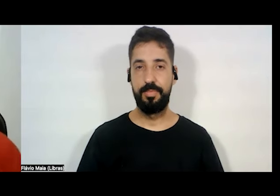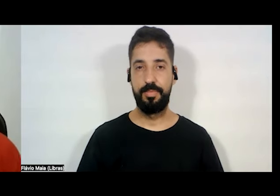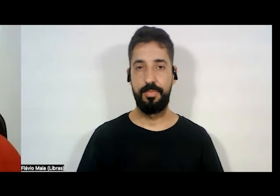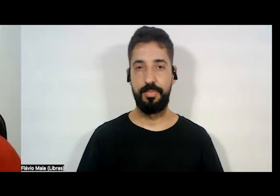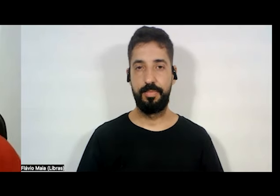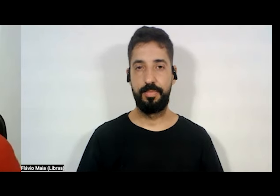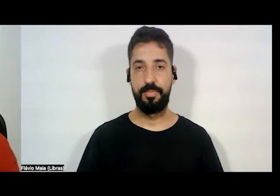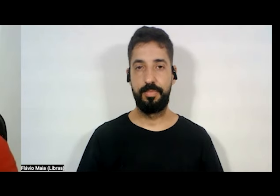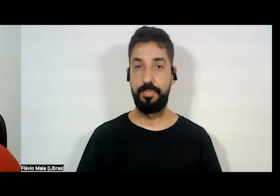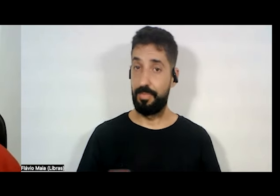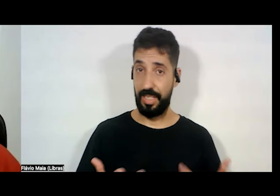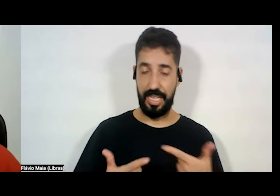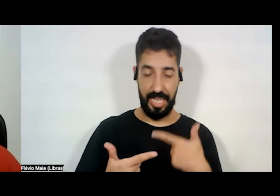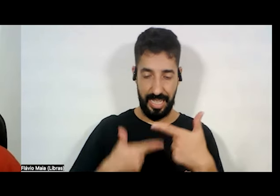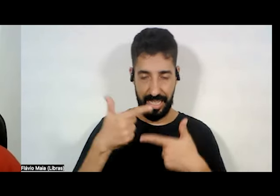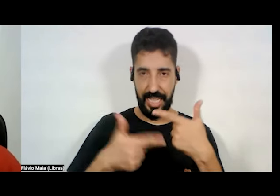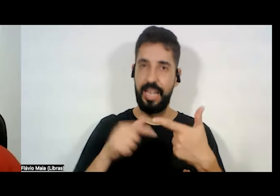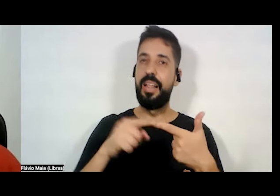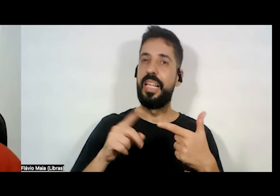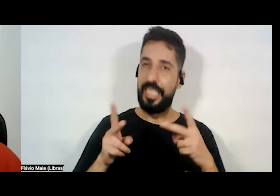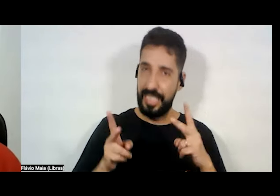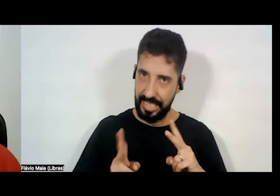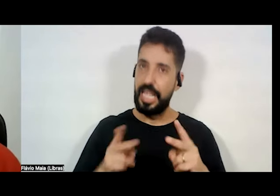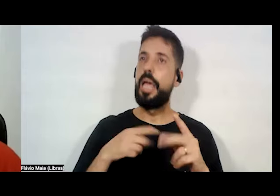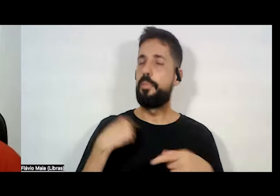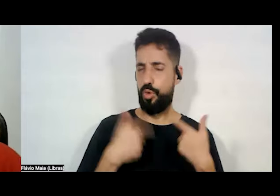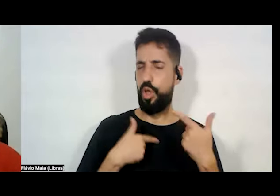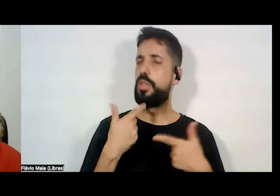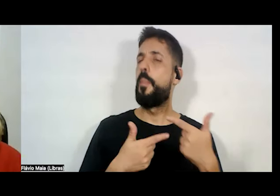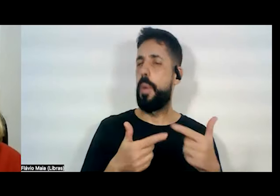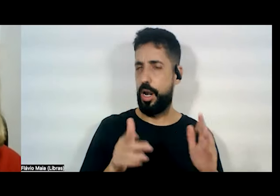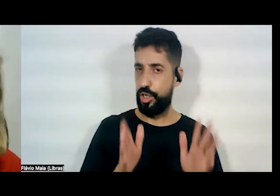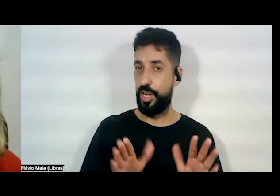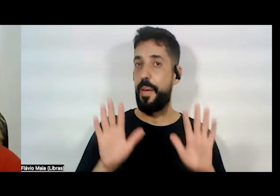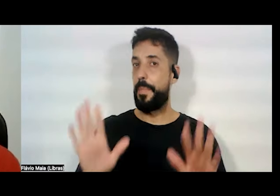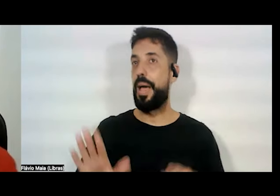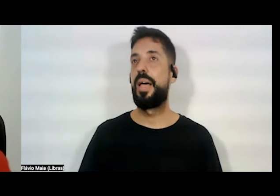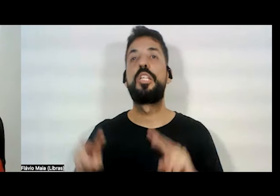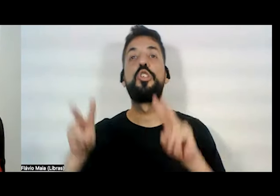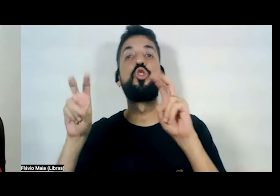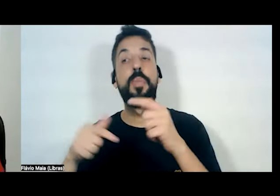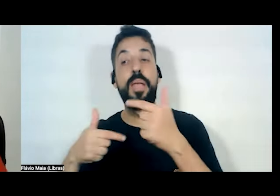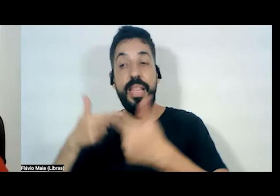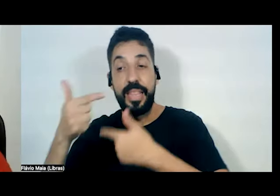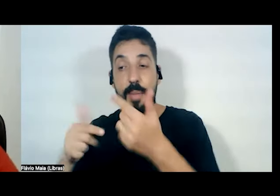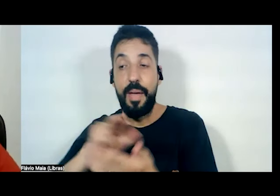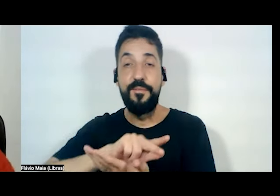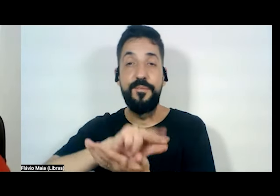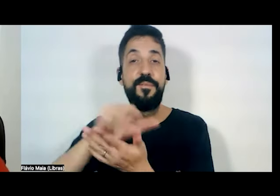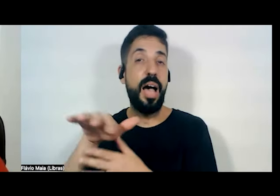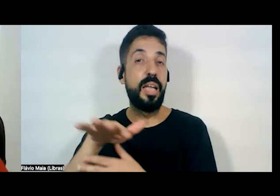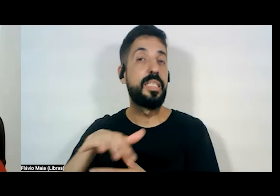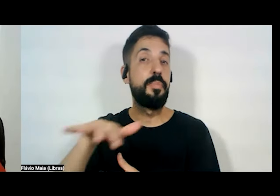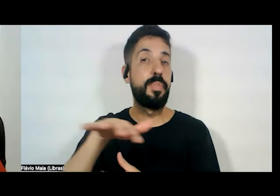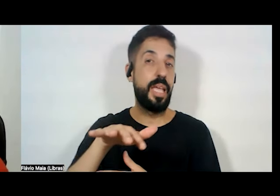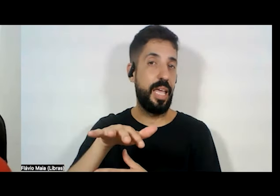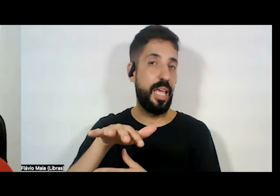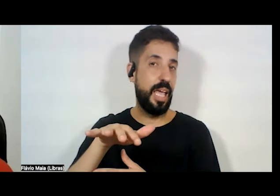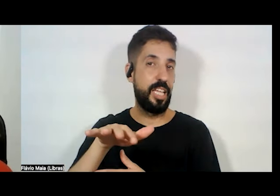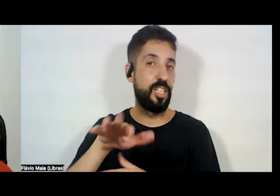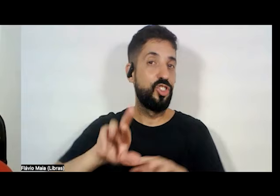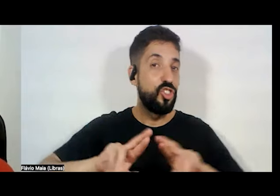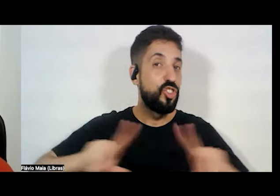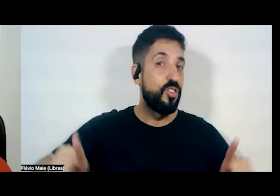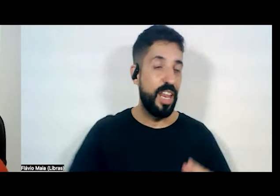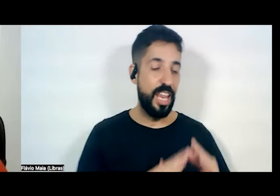Porque trabalhar, sempre trabalhamos. A questão é trabalhar em vários ambientes que não o da residência, que não o da